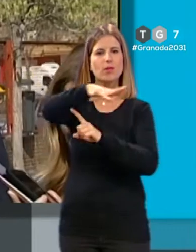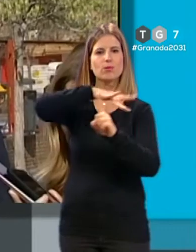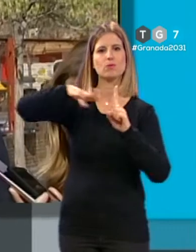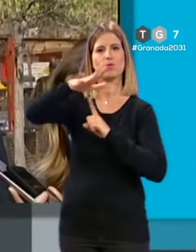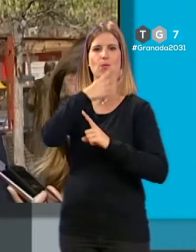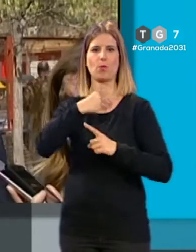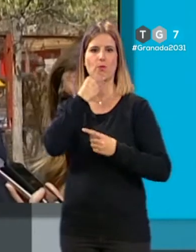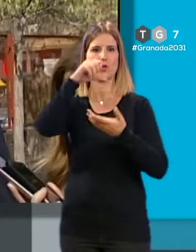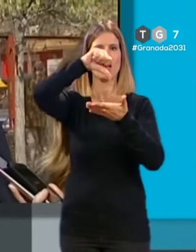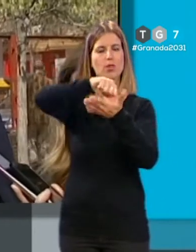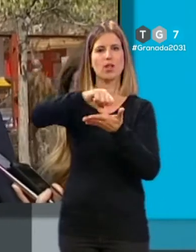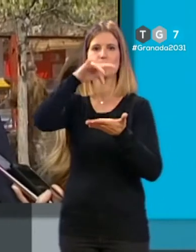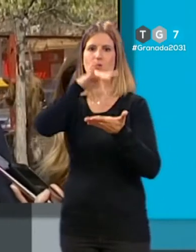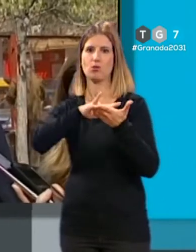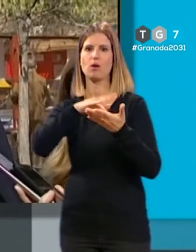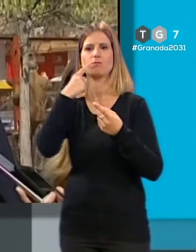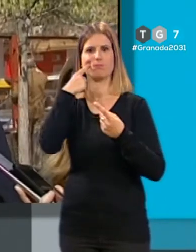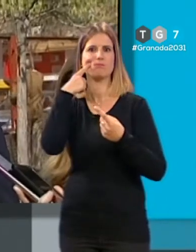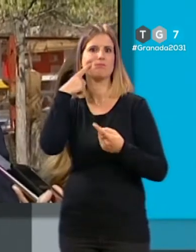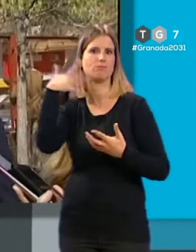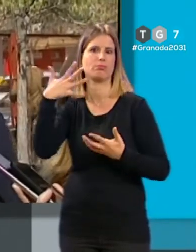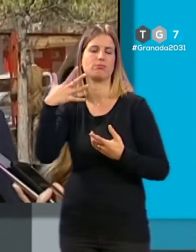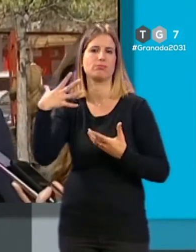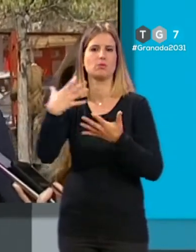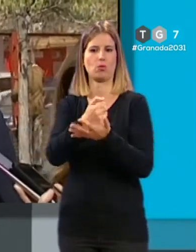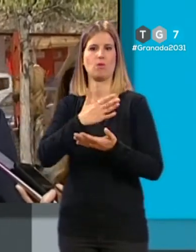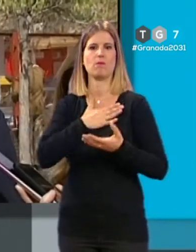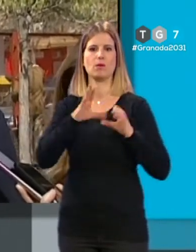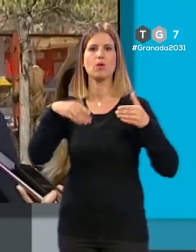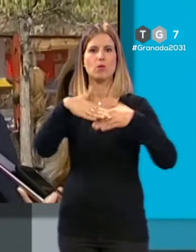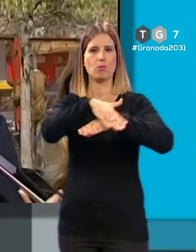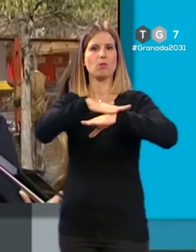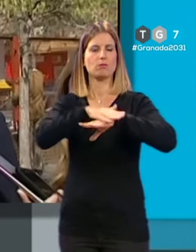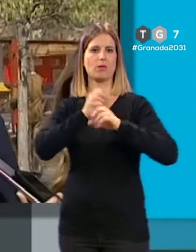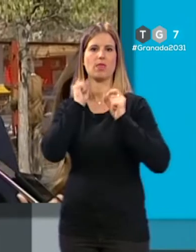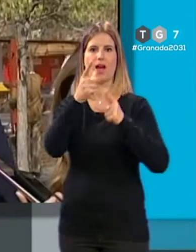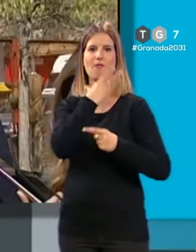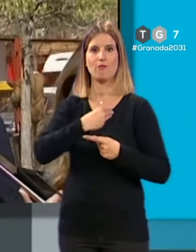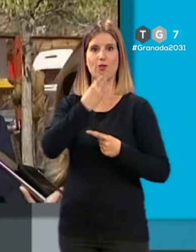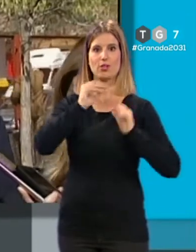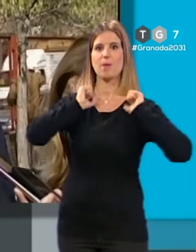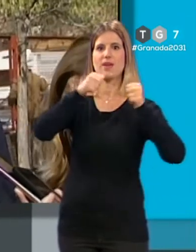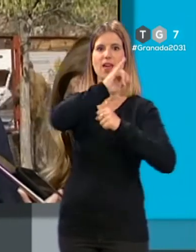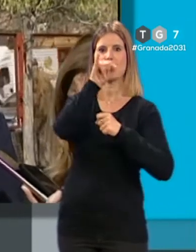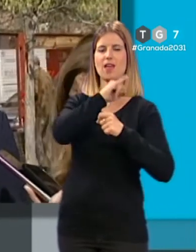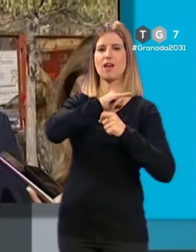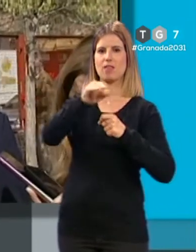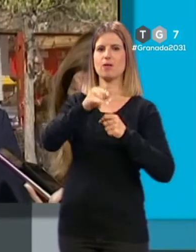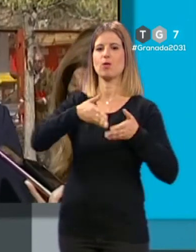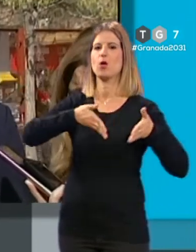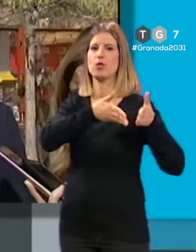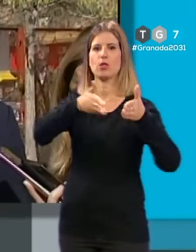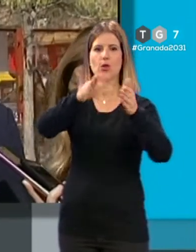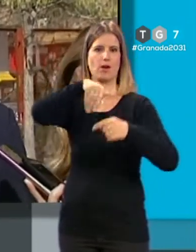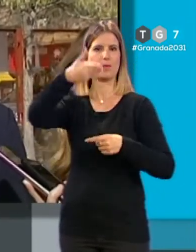y que va a ser absolutamente una obra de referencia de todo este mandato y que va a servir para embellecer arrancando desde el Zaidín una arteria muy importante,